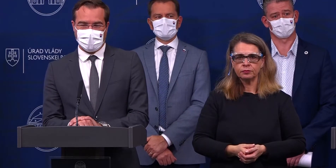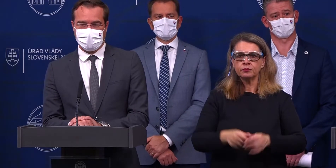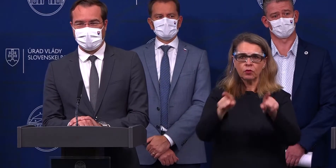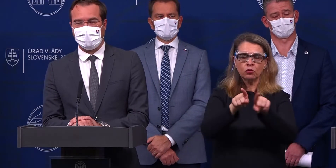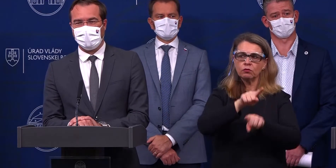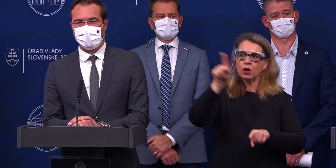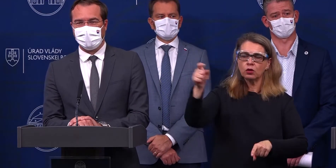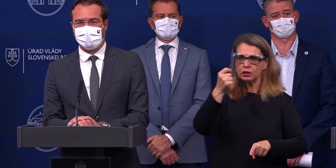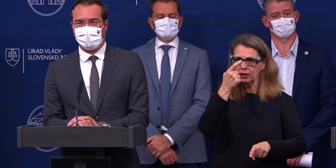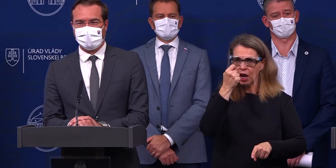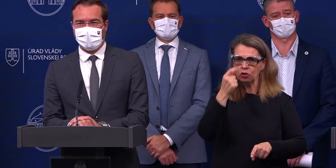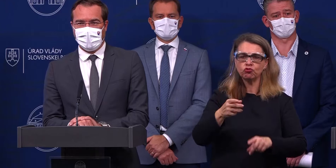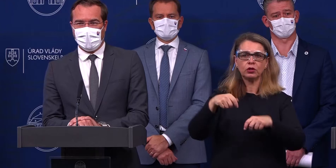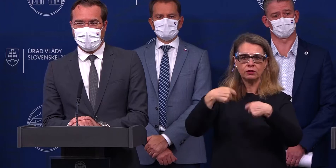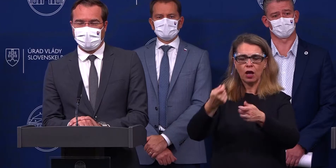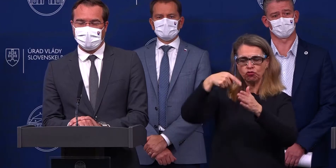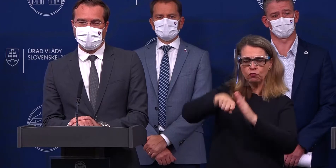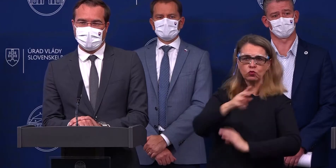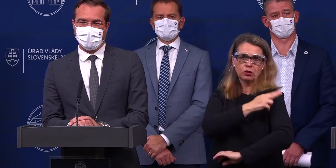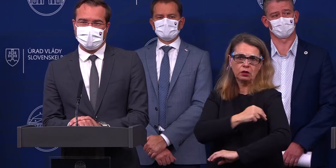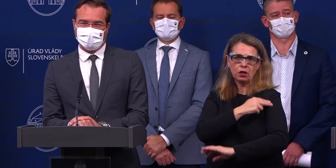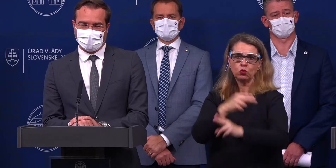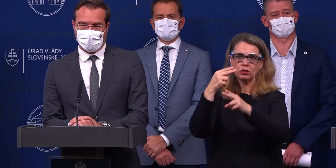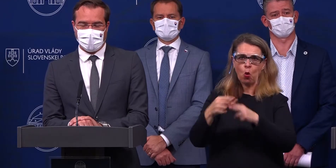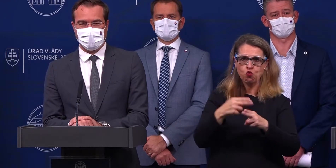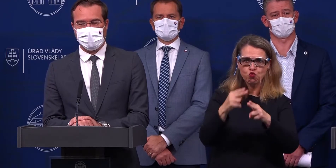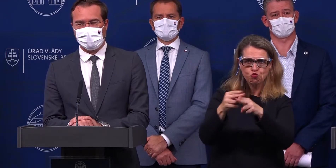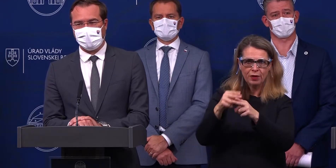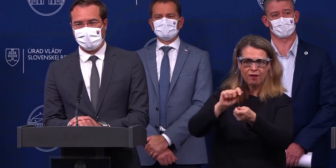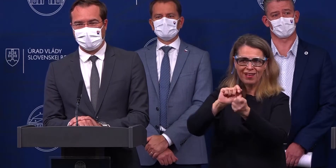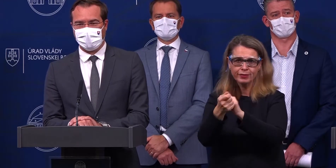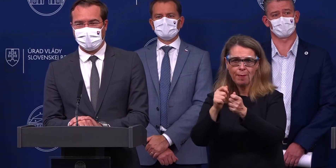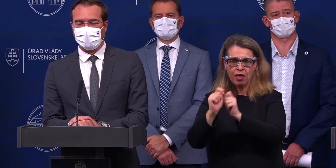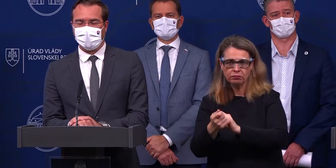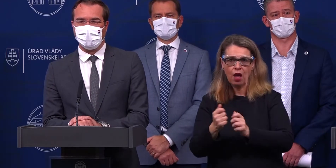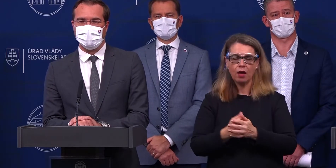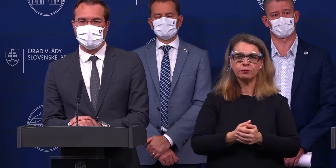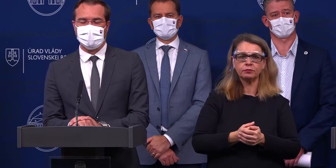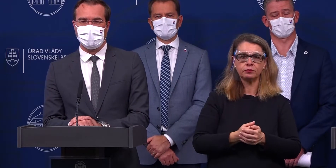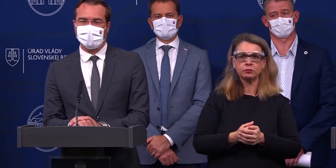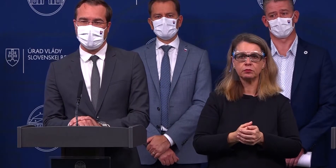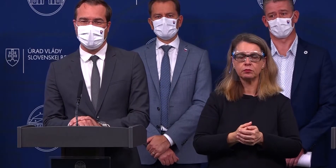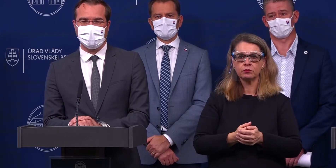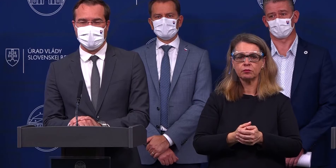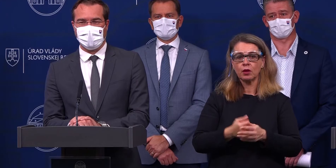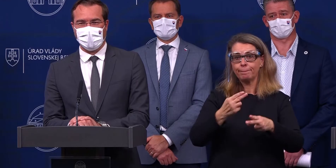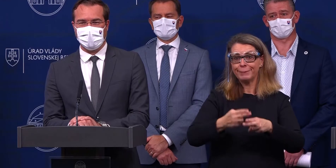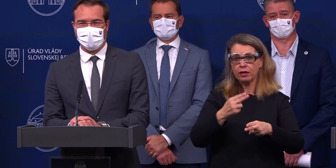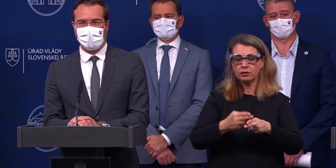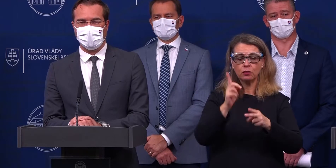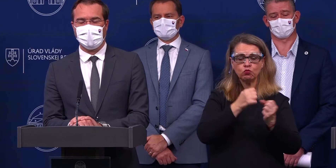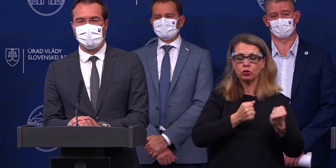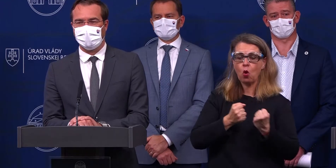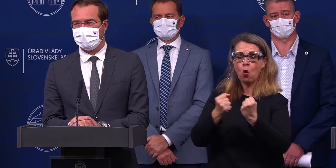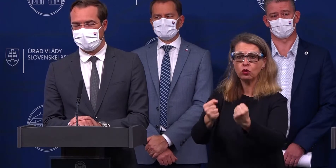Takisto Trenčín začal reprofilizovať. A plus, aby náhodou sa nestávalo, že nejakí pacienti, keď budú zvážaní aj